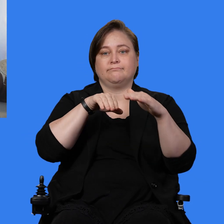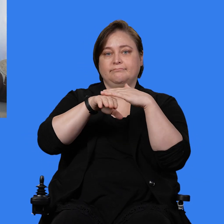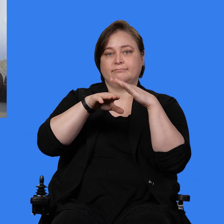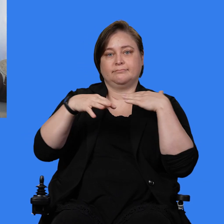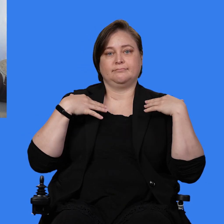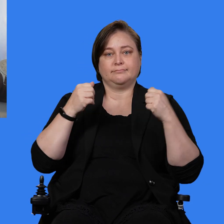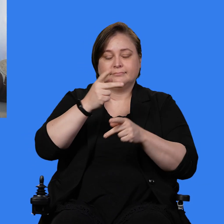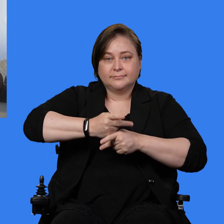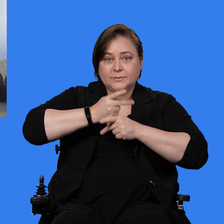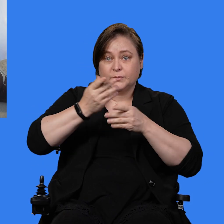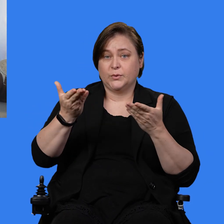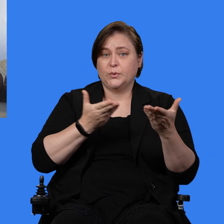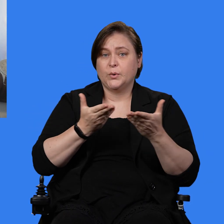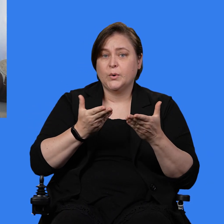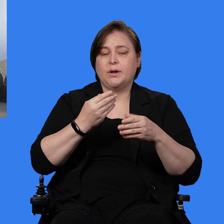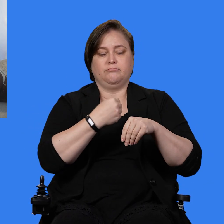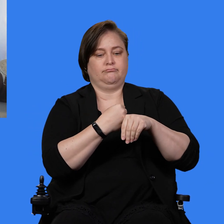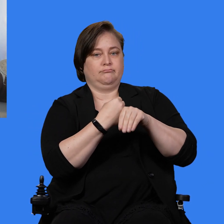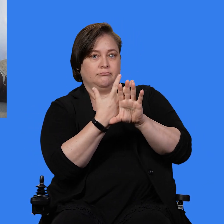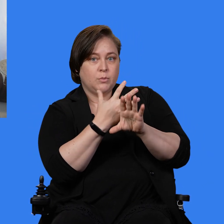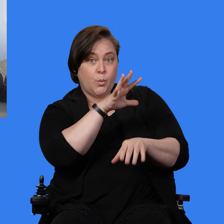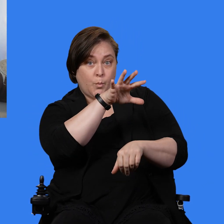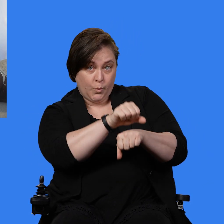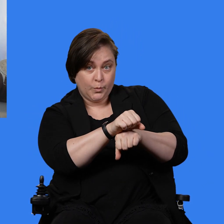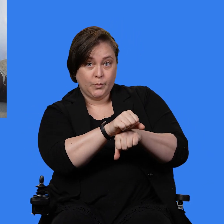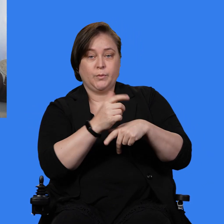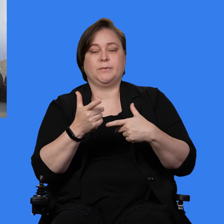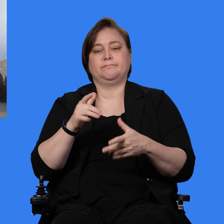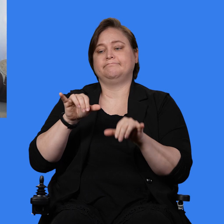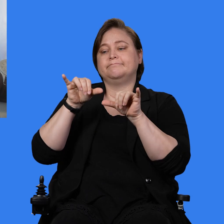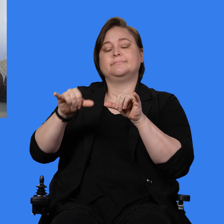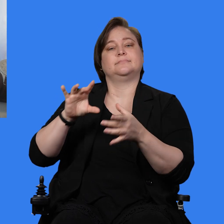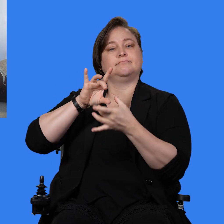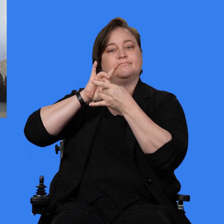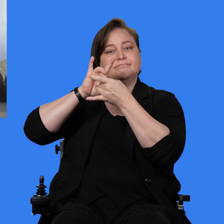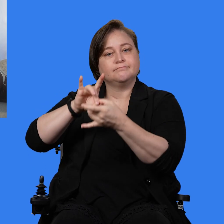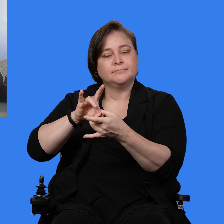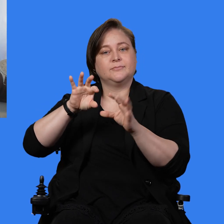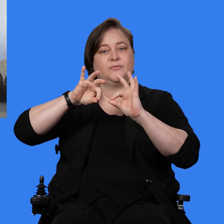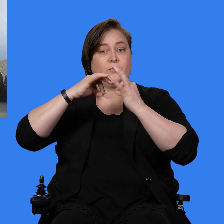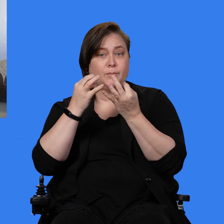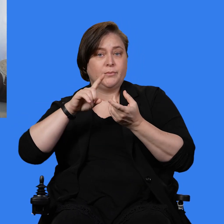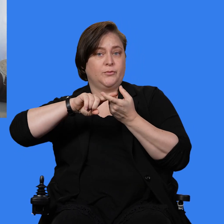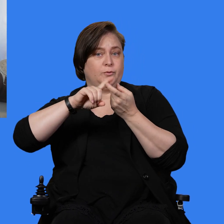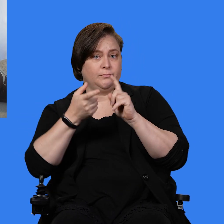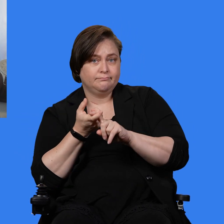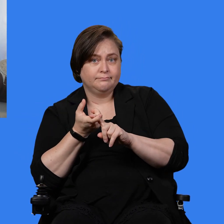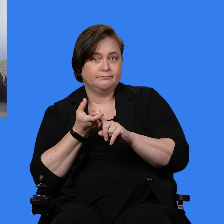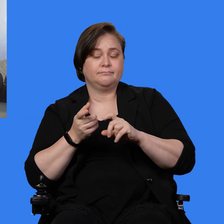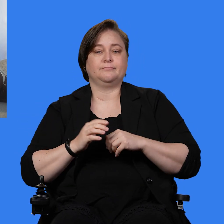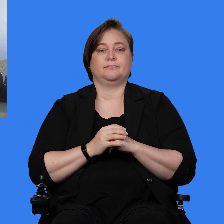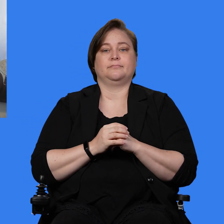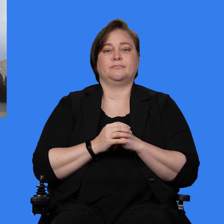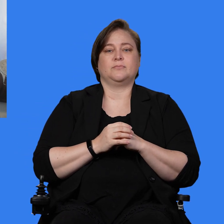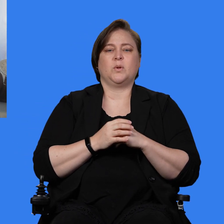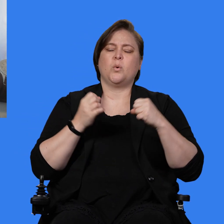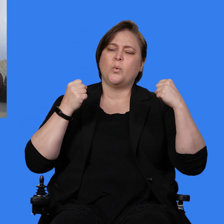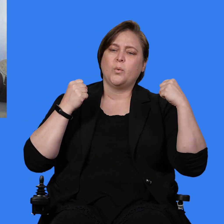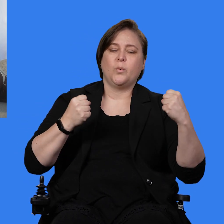acceso a servicios de atención médica con citas de telemedicina y a estar conectadas con la familia y los amigos. Las conexiones sociales fuertes